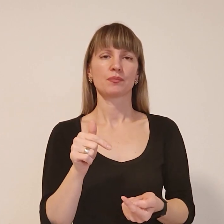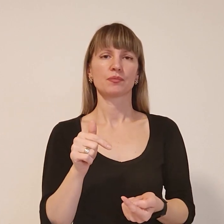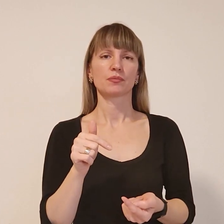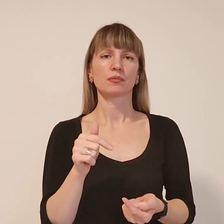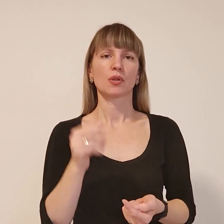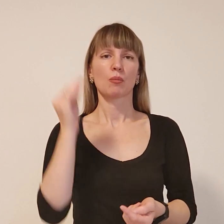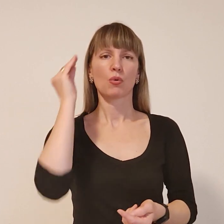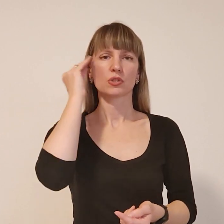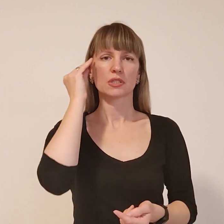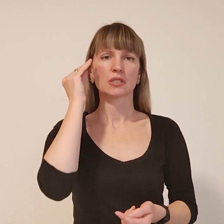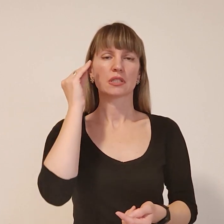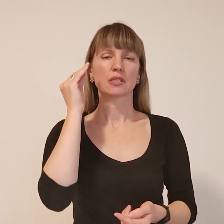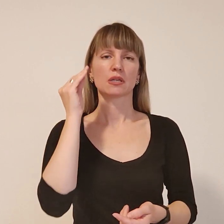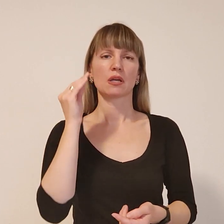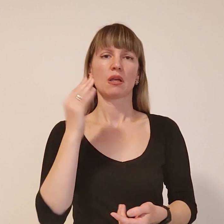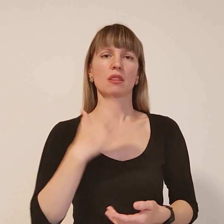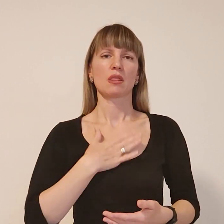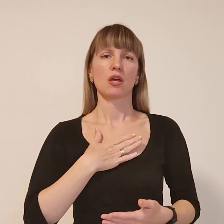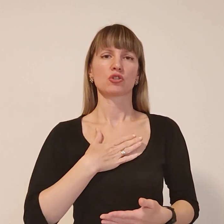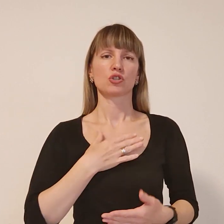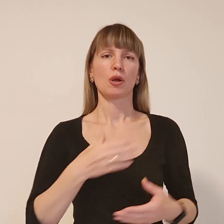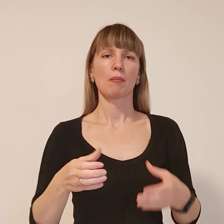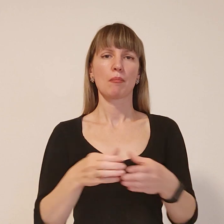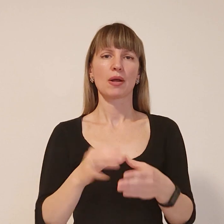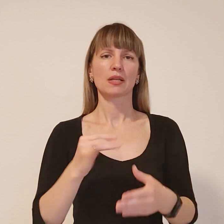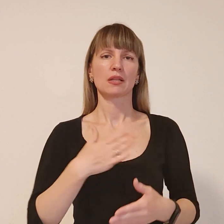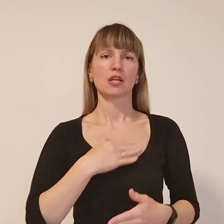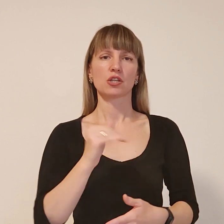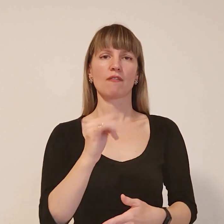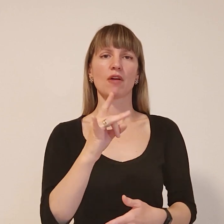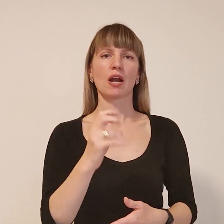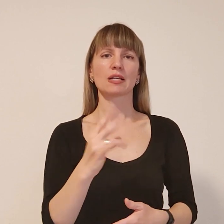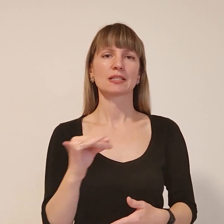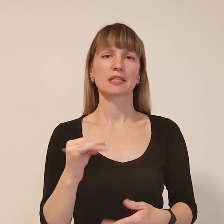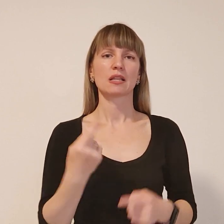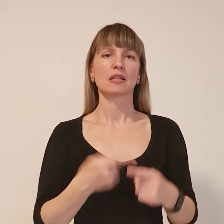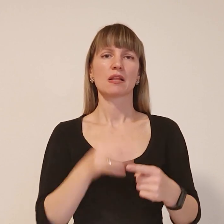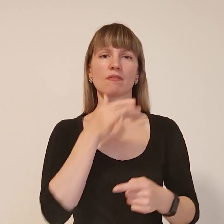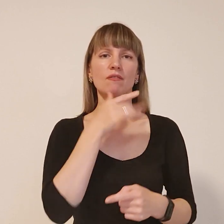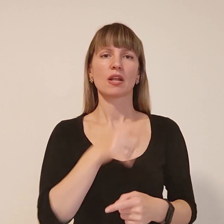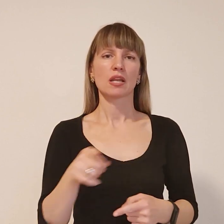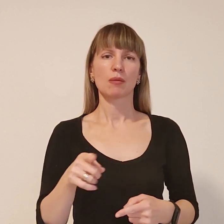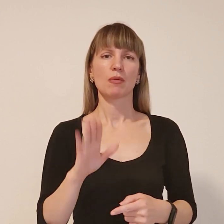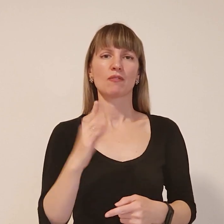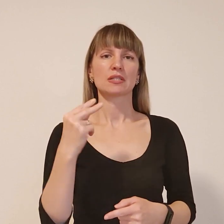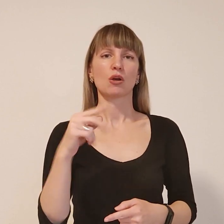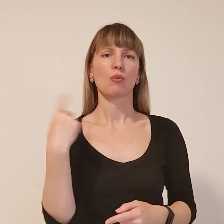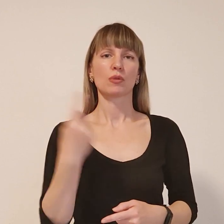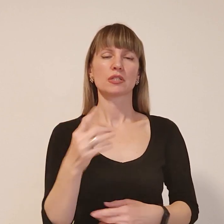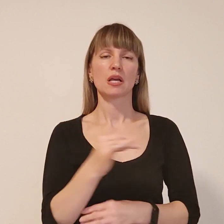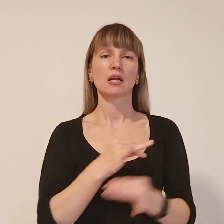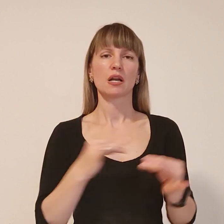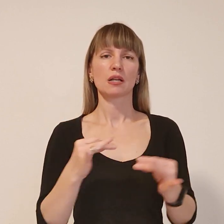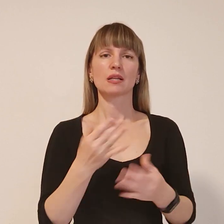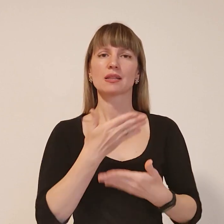позиції нашої партії, нашої фракції. На даний момент в Запорізькій обласній раді немає ні